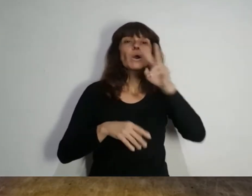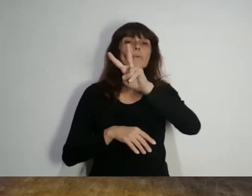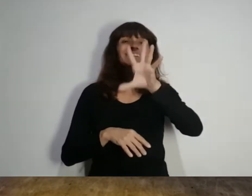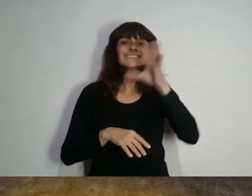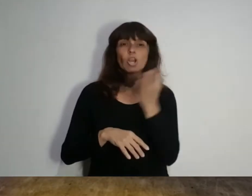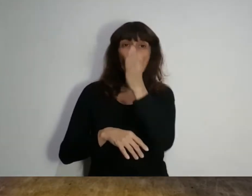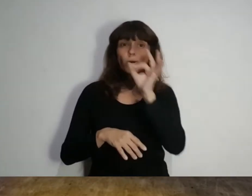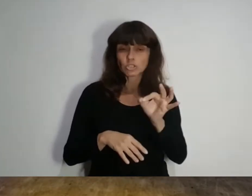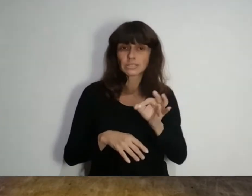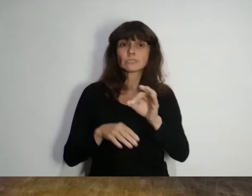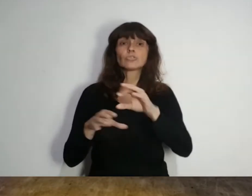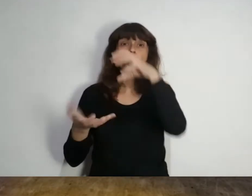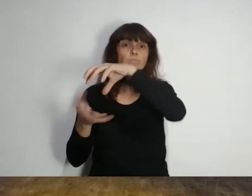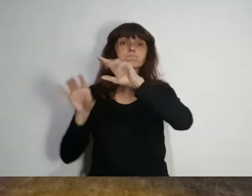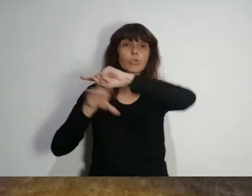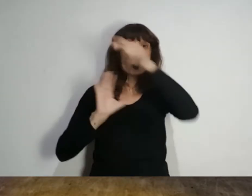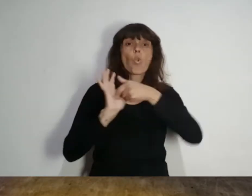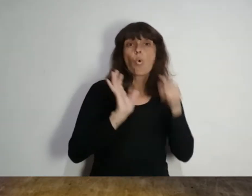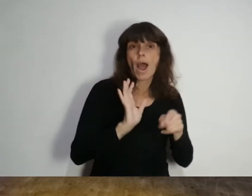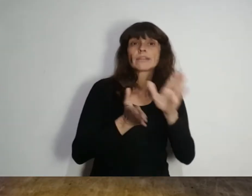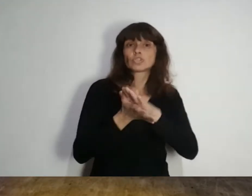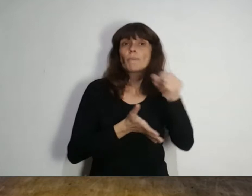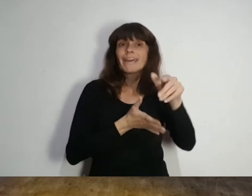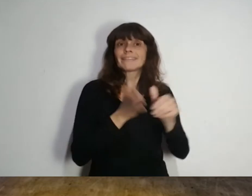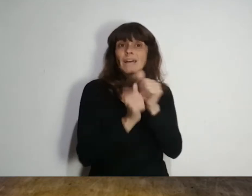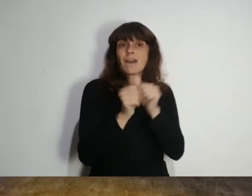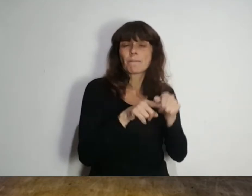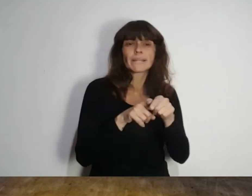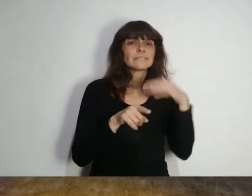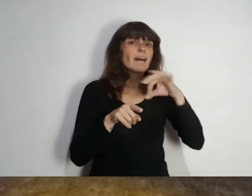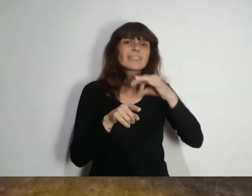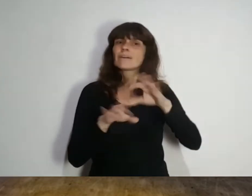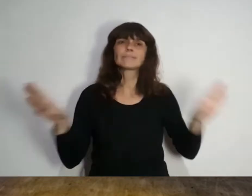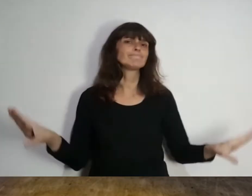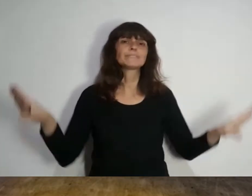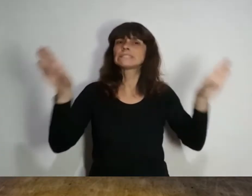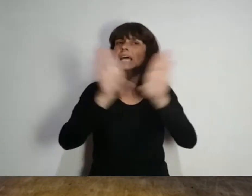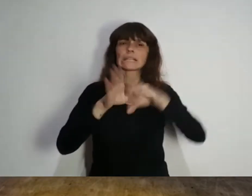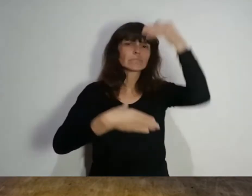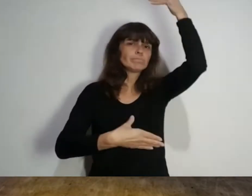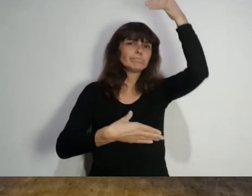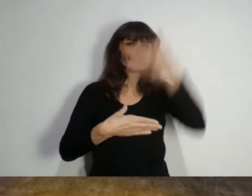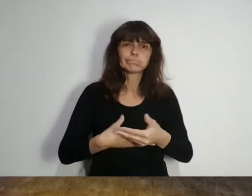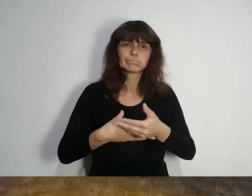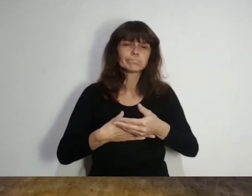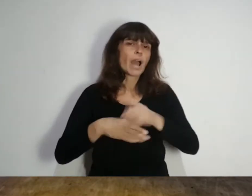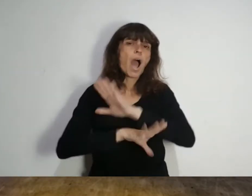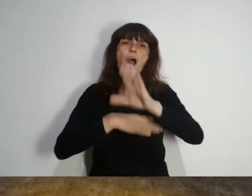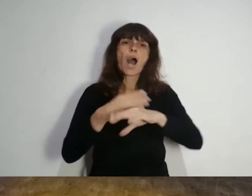al menos el 25% de los establecimientos ligados a la industria tengan que bajar su persiana de forma total y